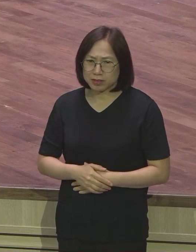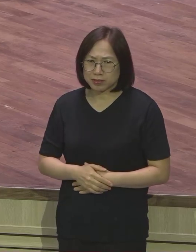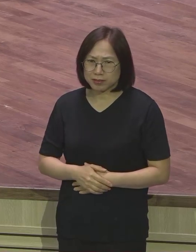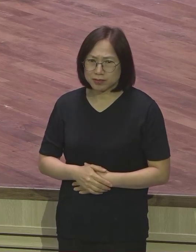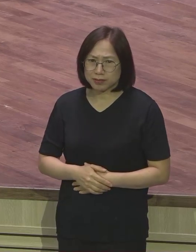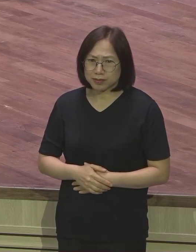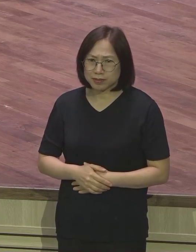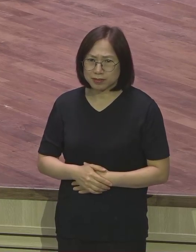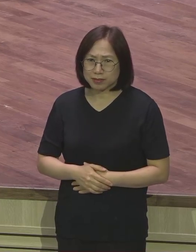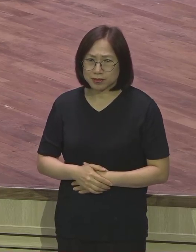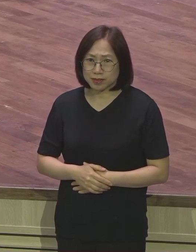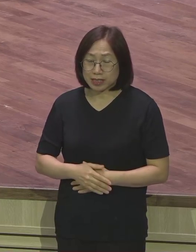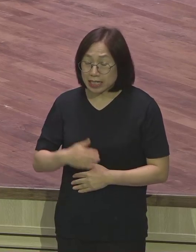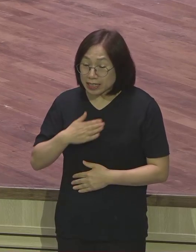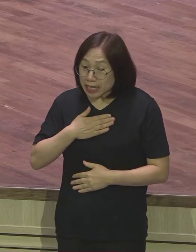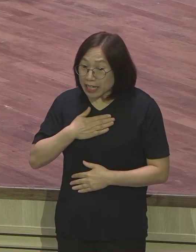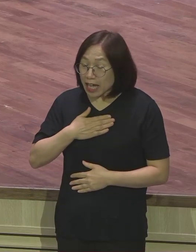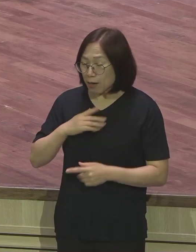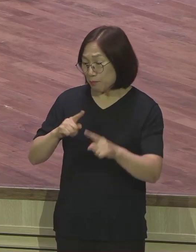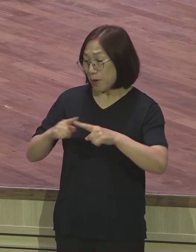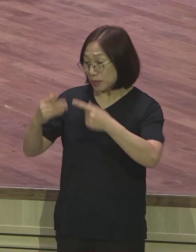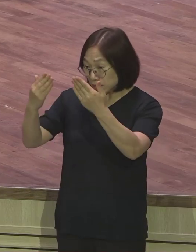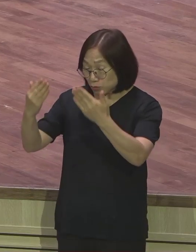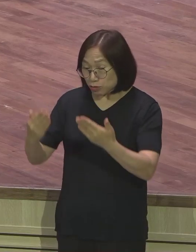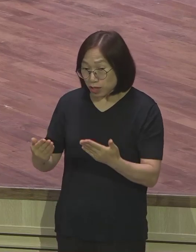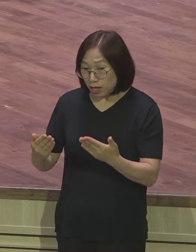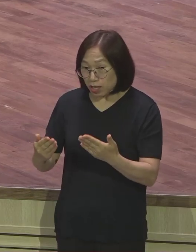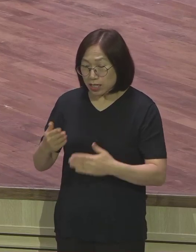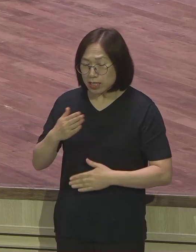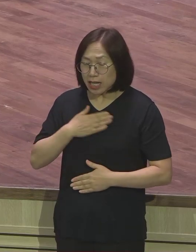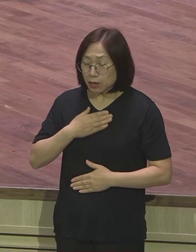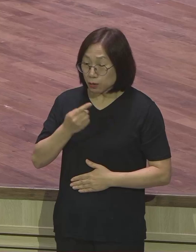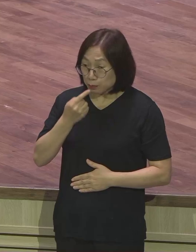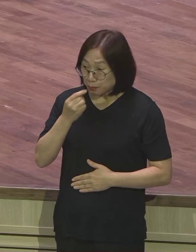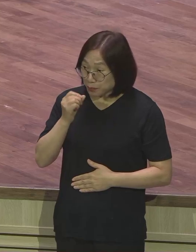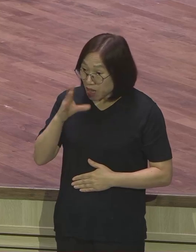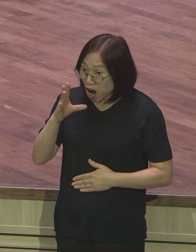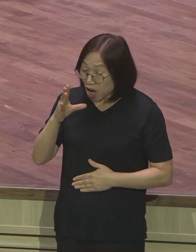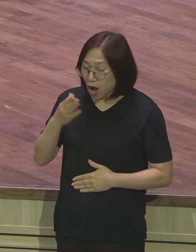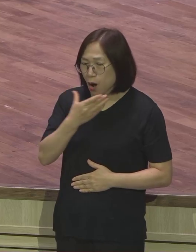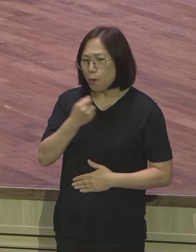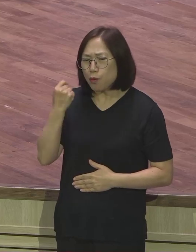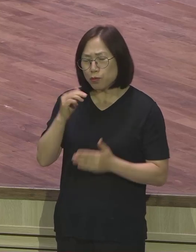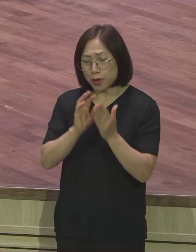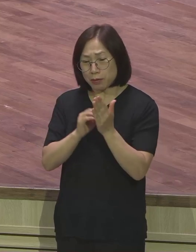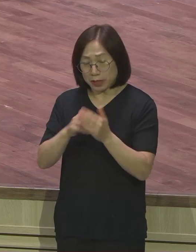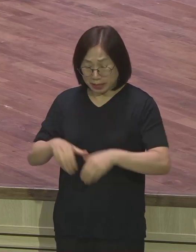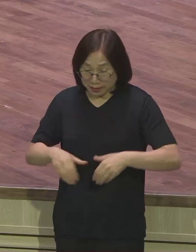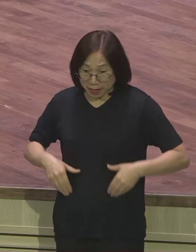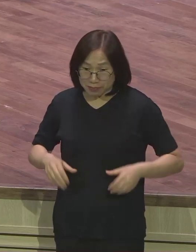내게 말씀을 주사 나로 입을 열어 복음의 비밀을 담대히 알리게 하옵소서